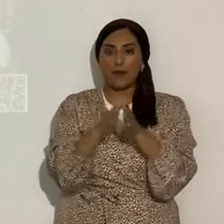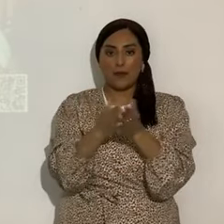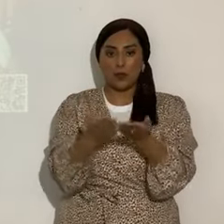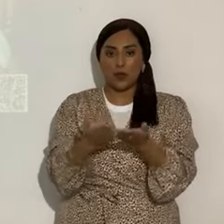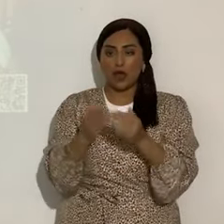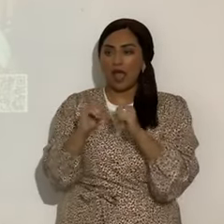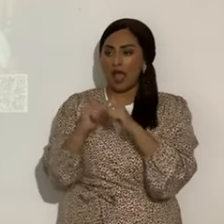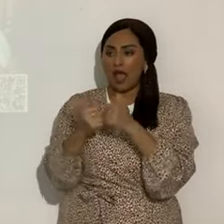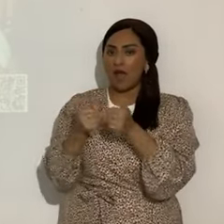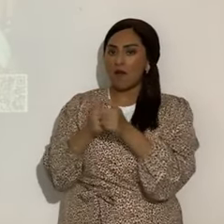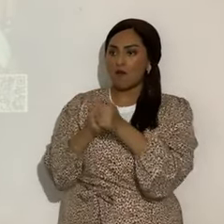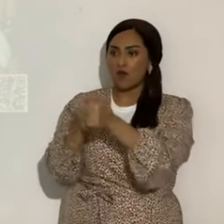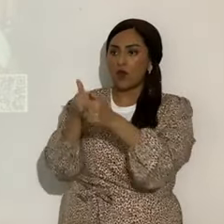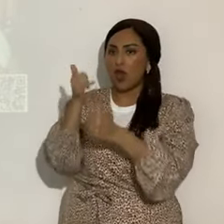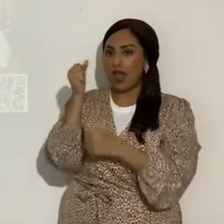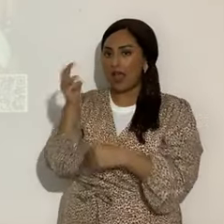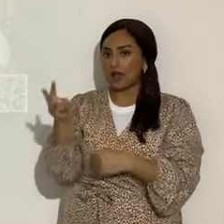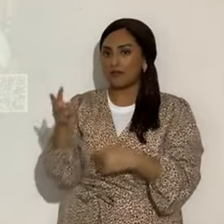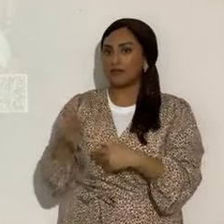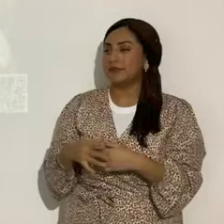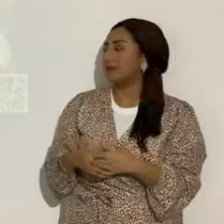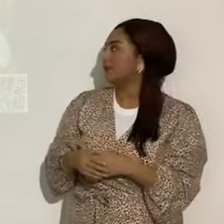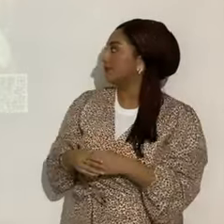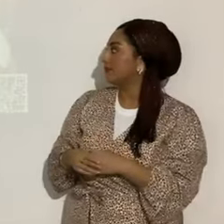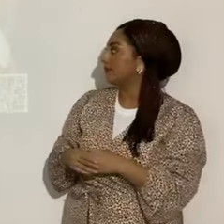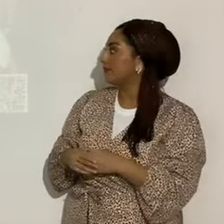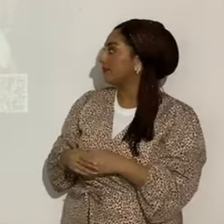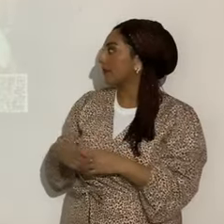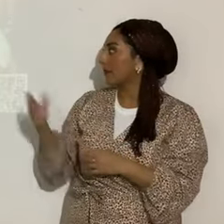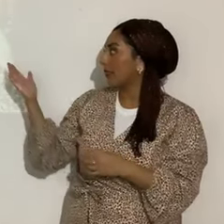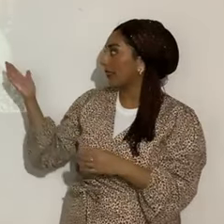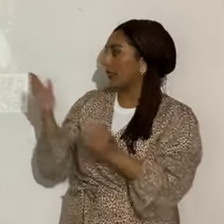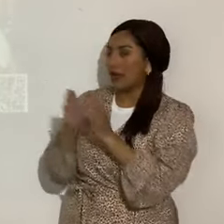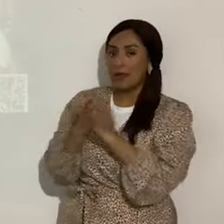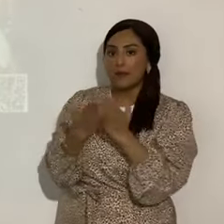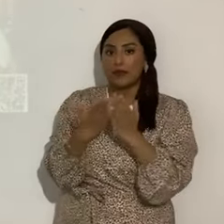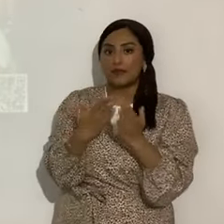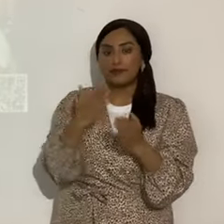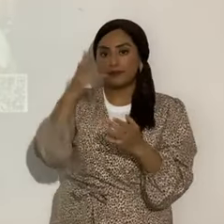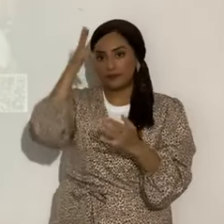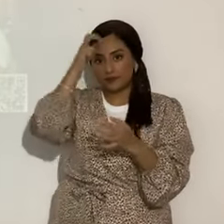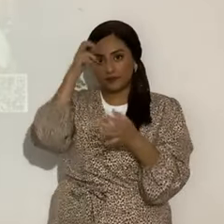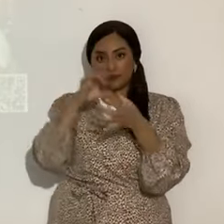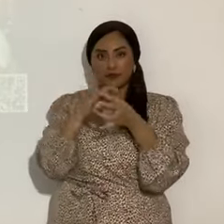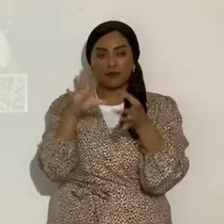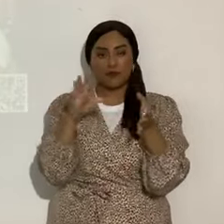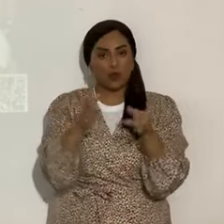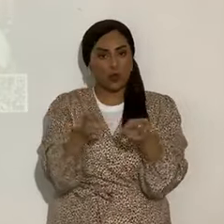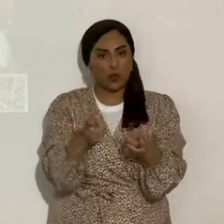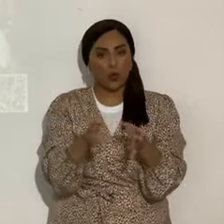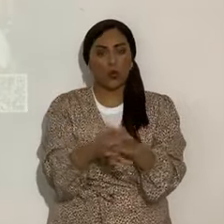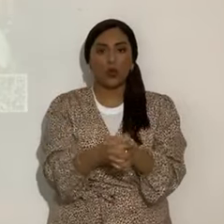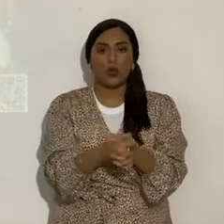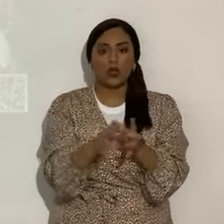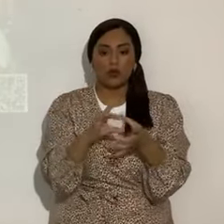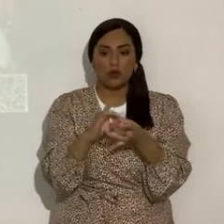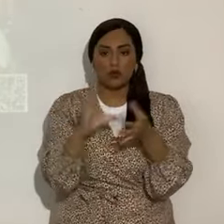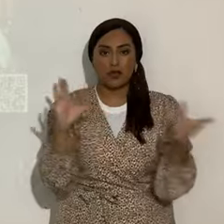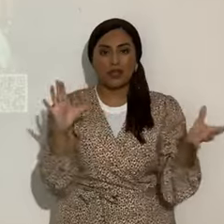para ser un discípulo de Yashua Mashiach. Con este libro, haz liberación, rápido. Si rompe maldiciones de todo